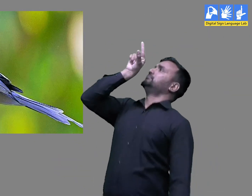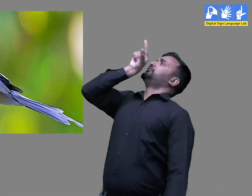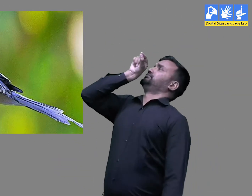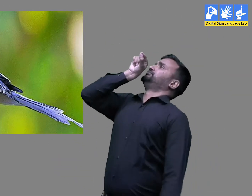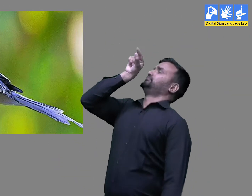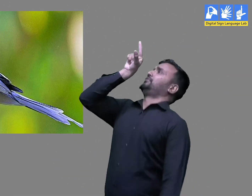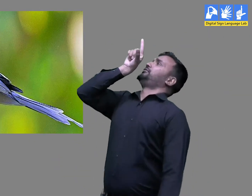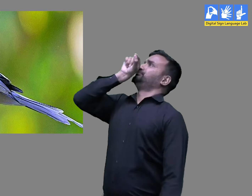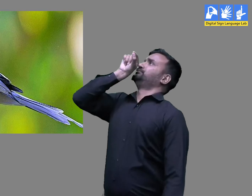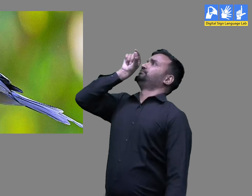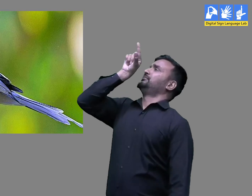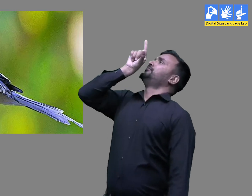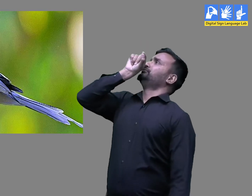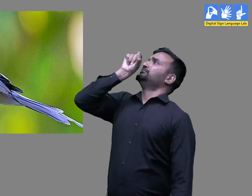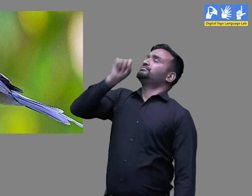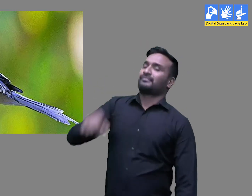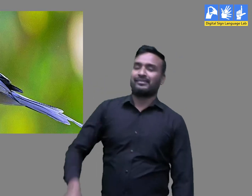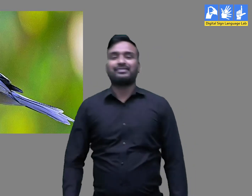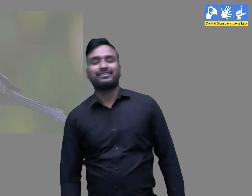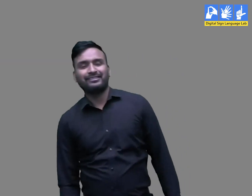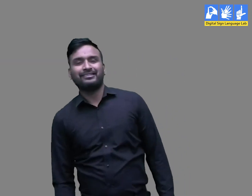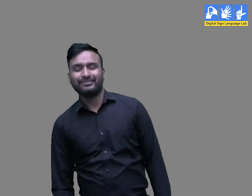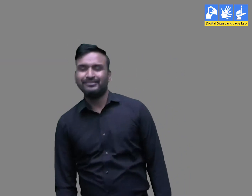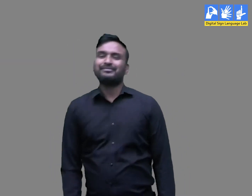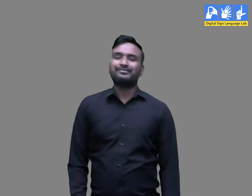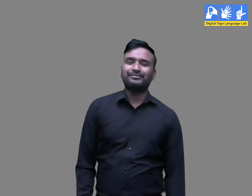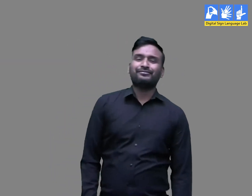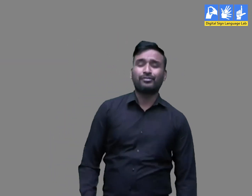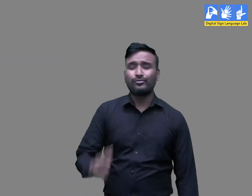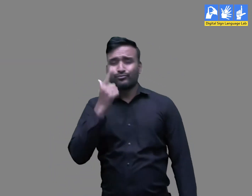पुकार रिमजिम सावन आया